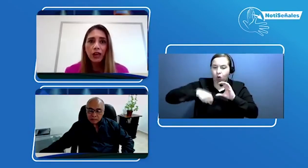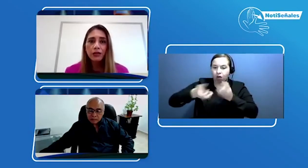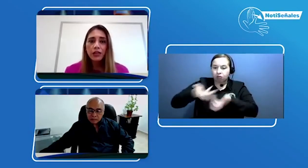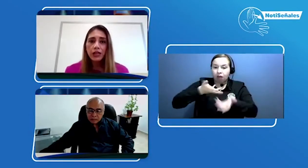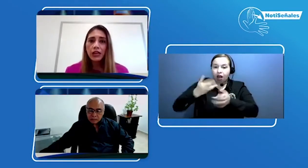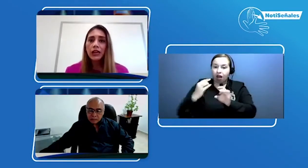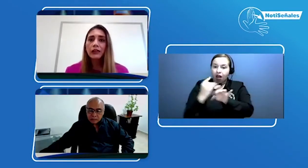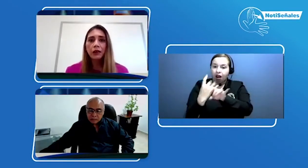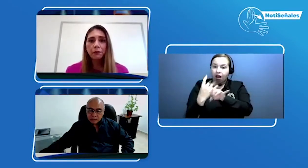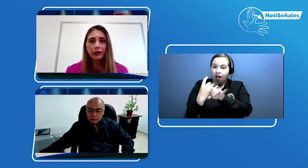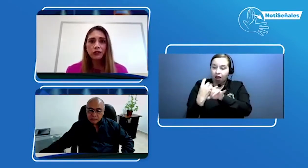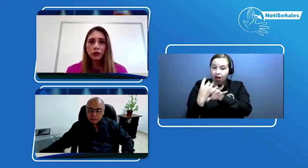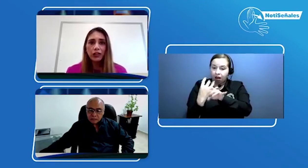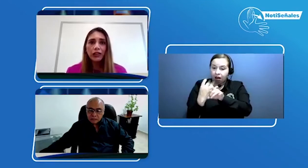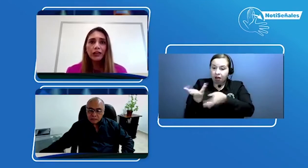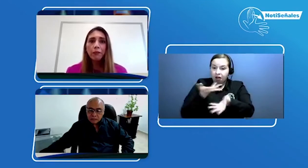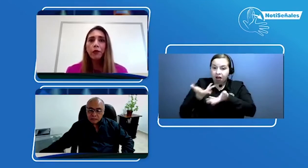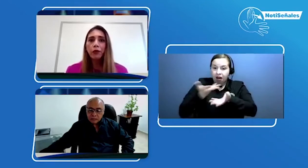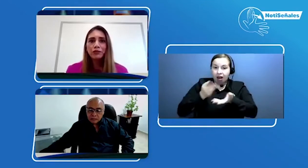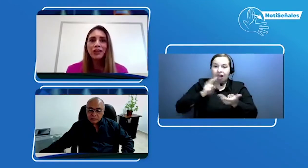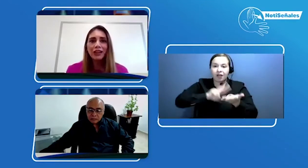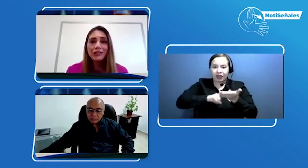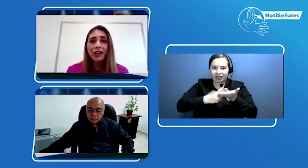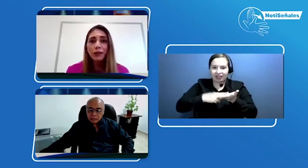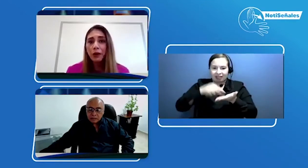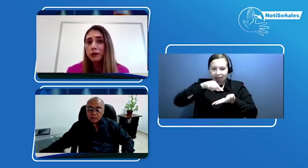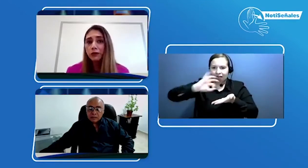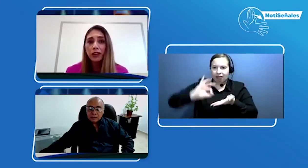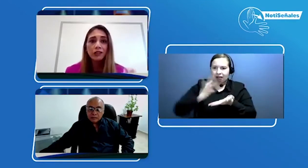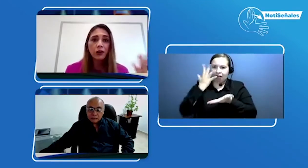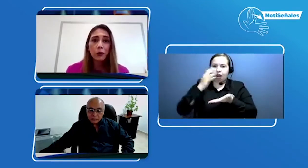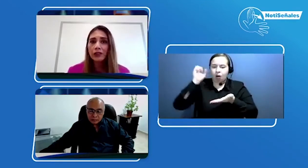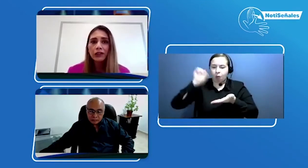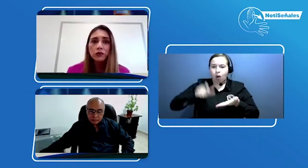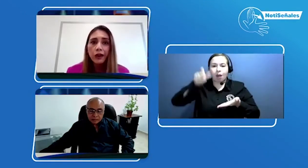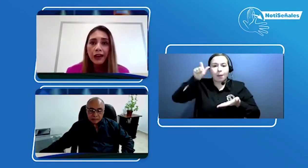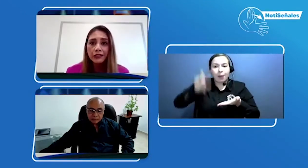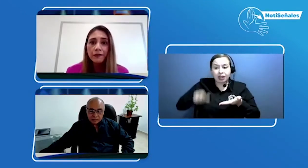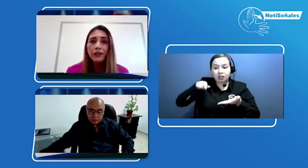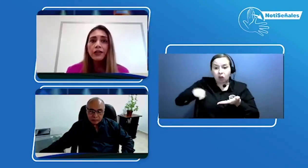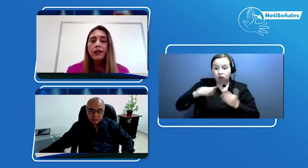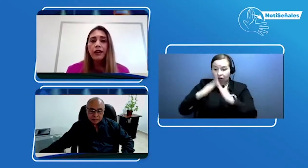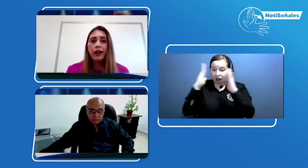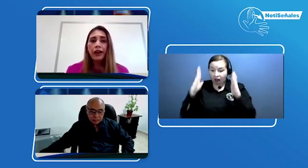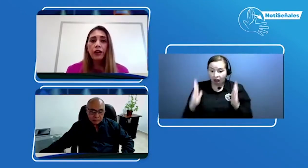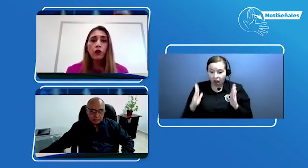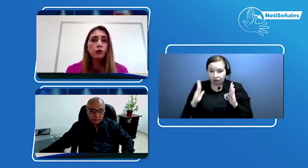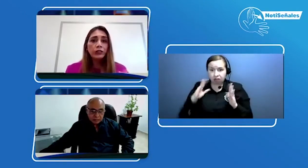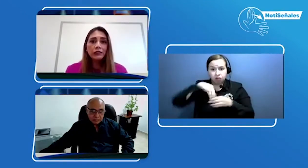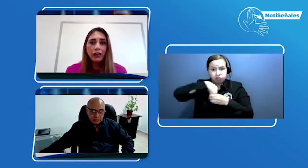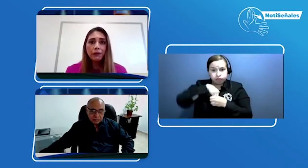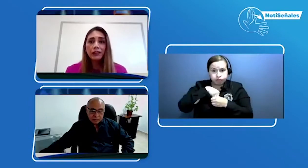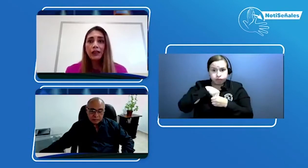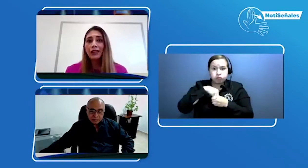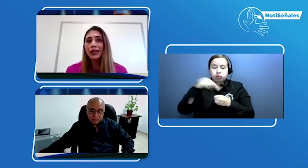y la interpretación en línea, podemos enlazar a una persona que se encuentra en su casa con un intérprete y